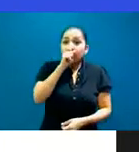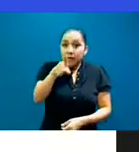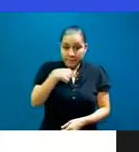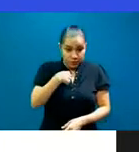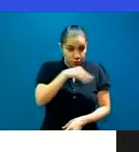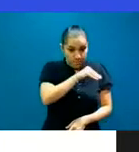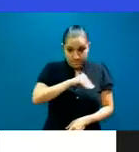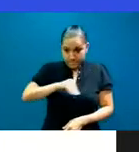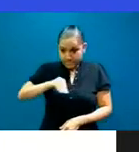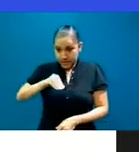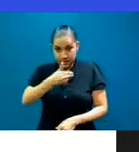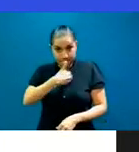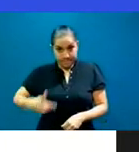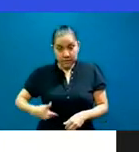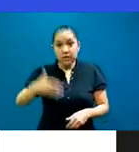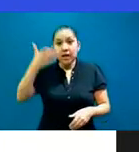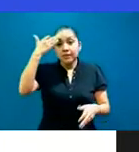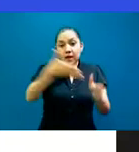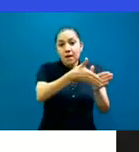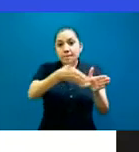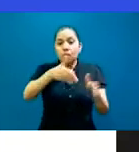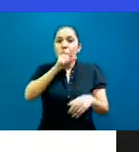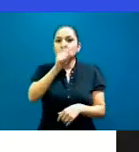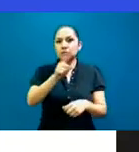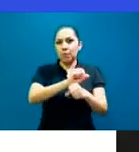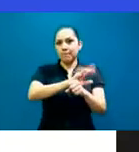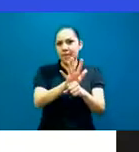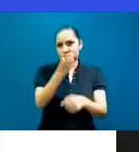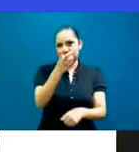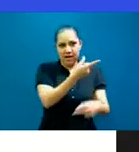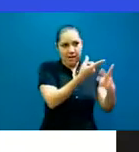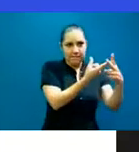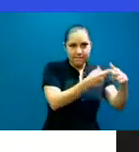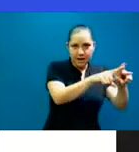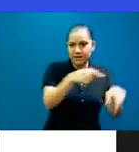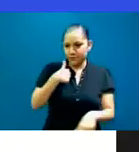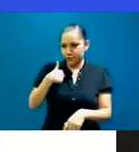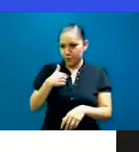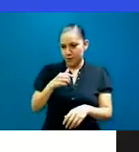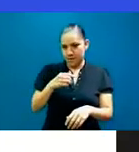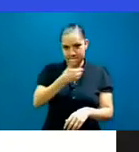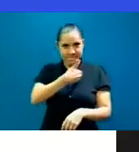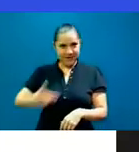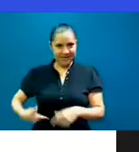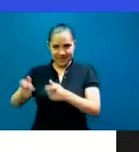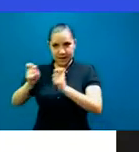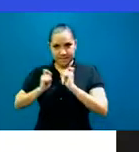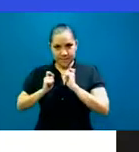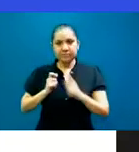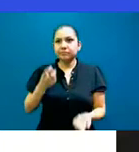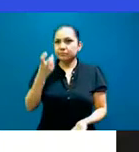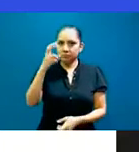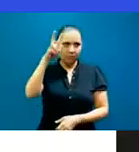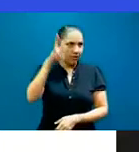¿no? O sea, empezó casi con la pandemia y fue maravilloso porque me tuvo ocupada. Me mantuvo